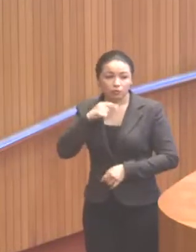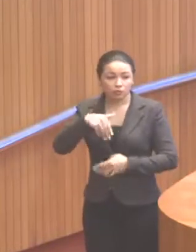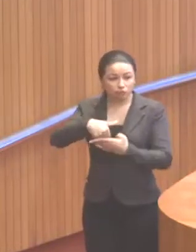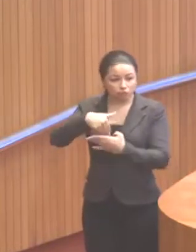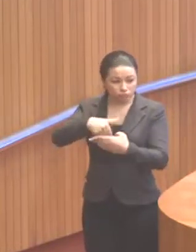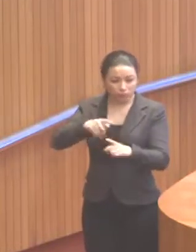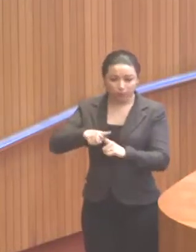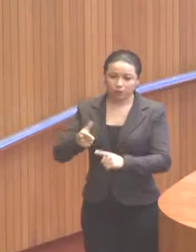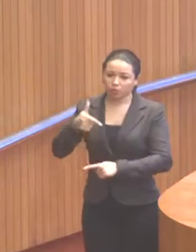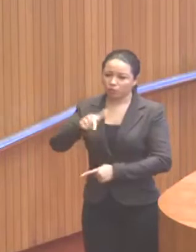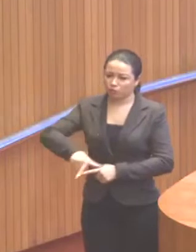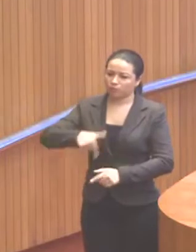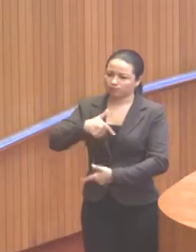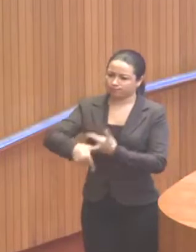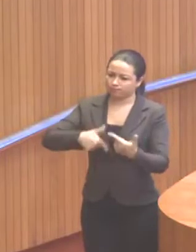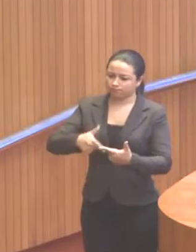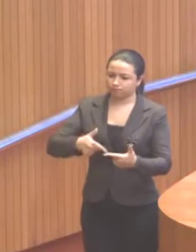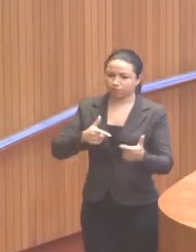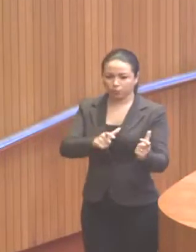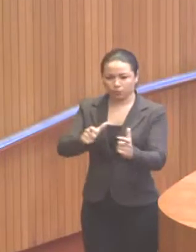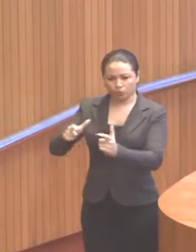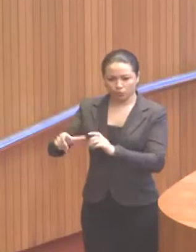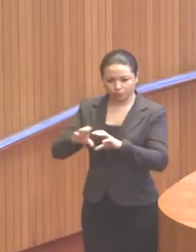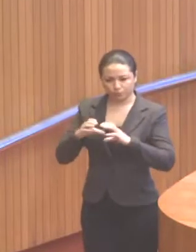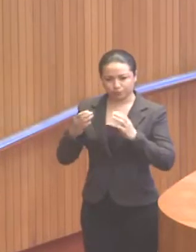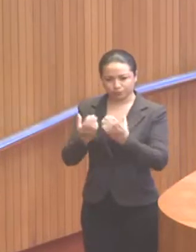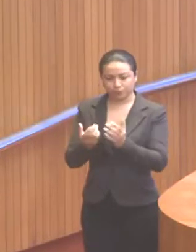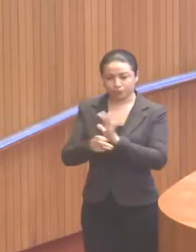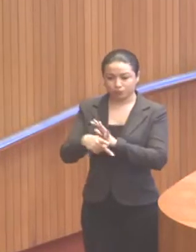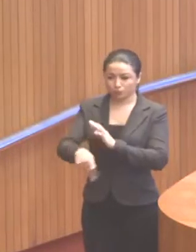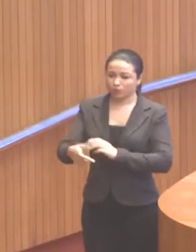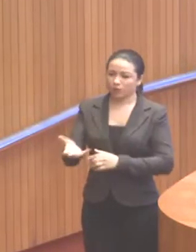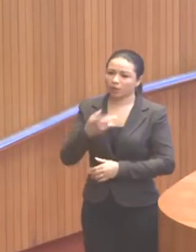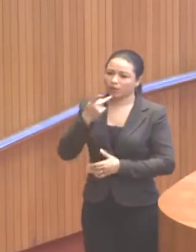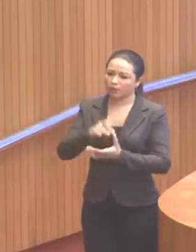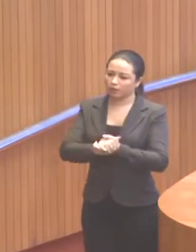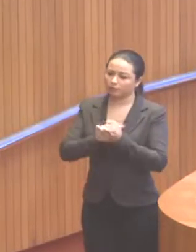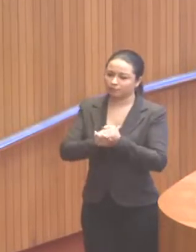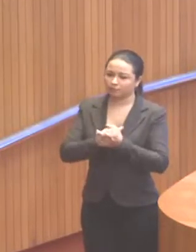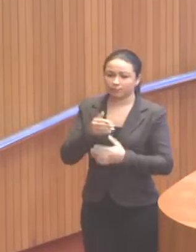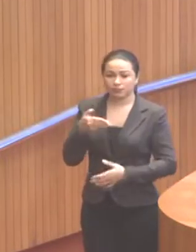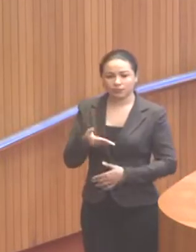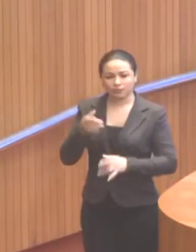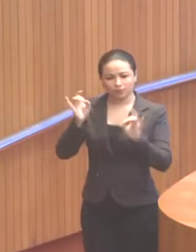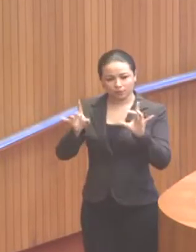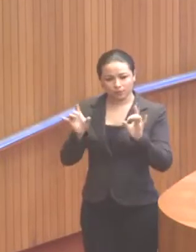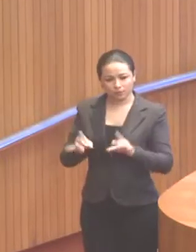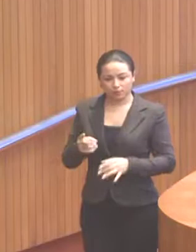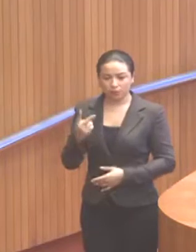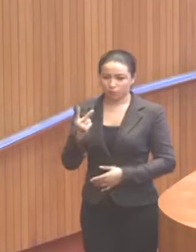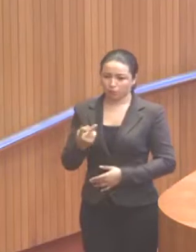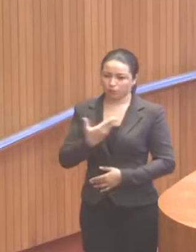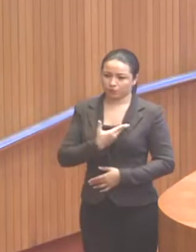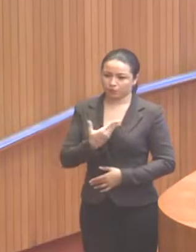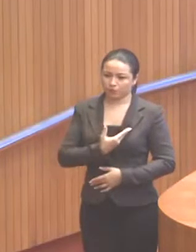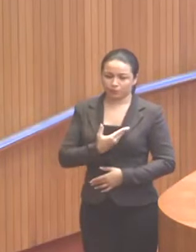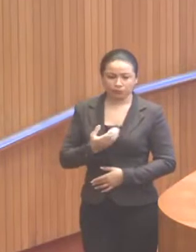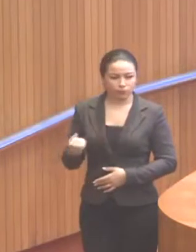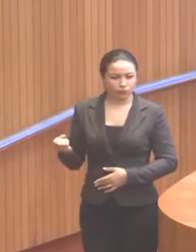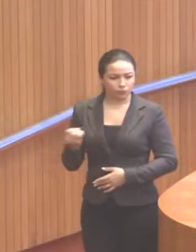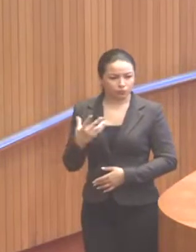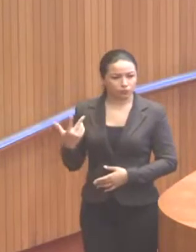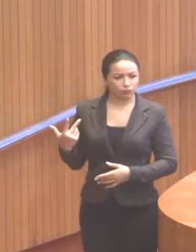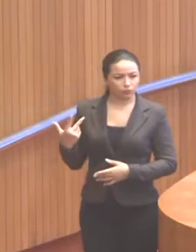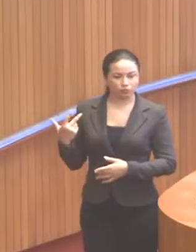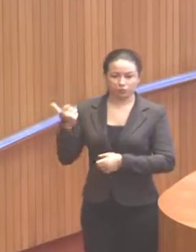continuarão a sua batalha nas suas determinadas comunidades. Queria cumprimentar de forma muito especial a dois colegas novos que